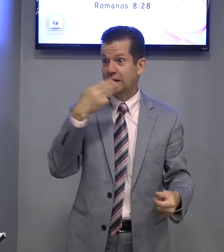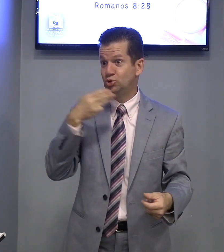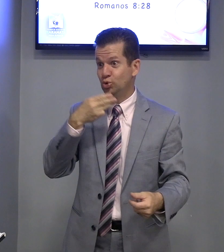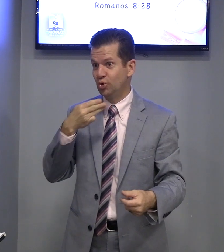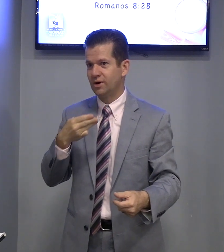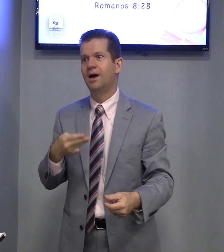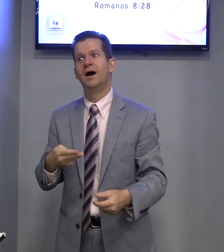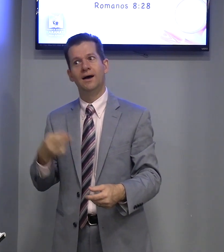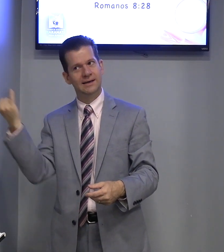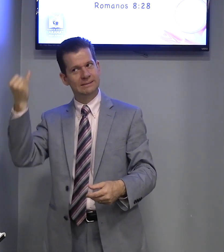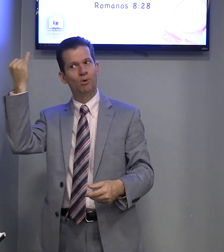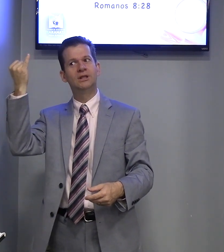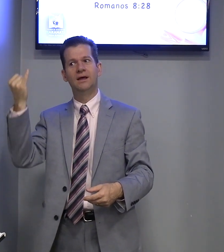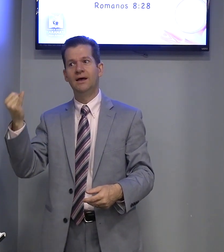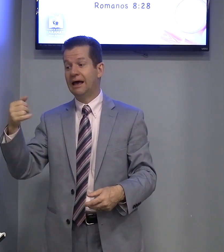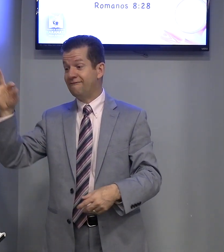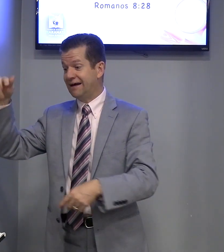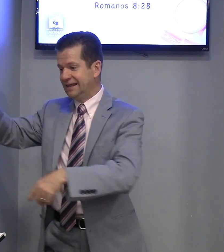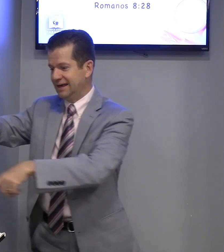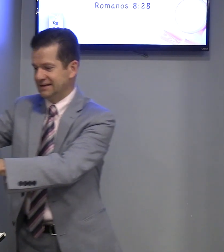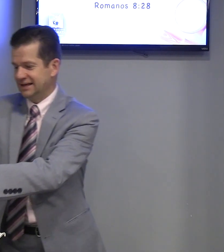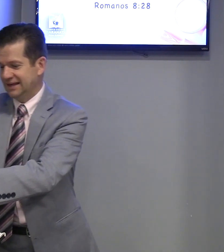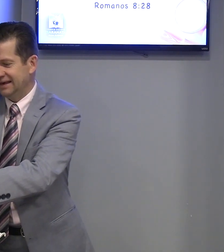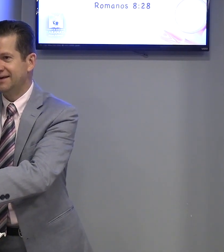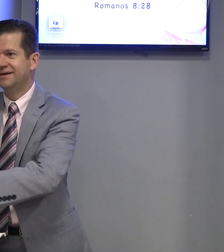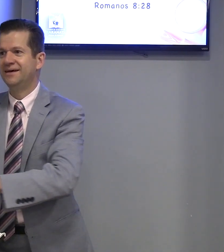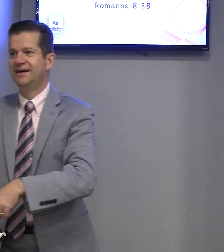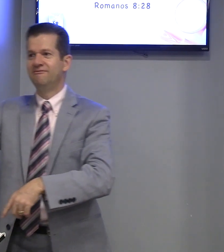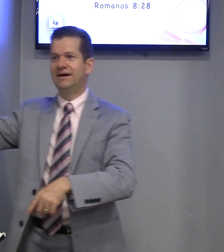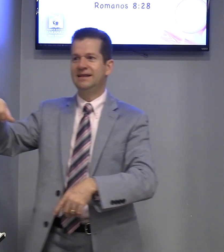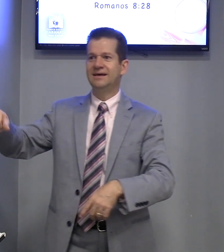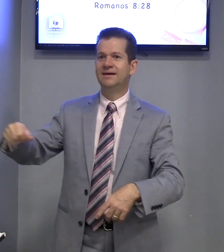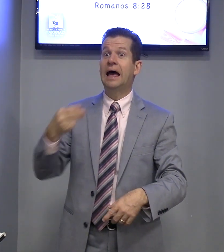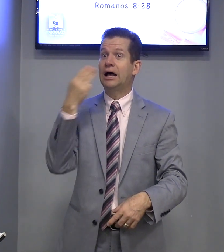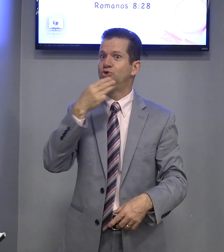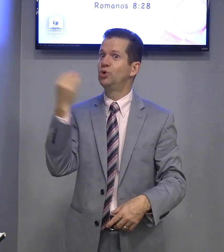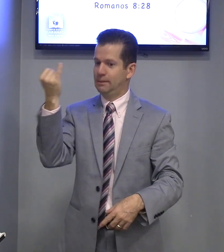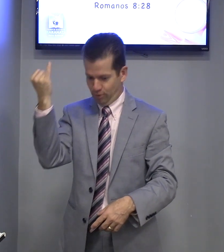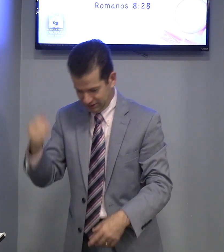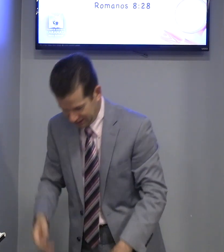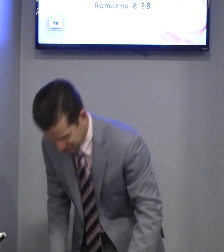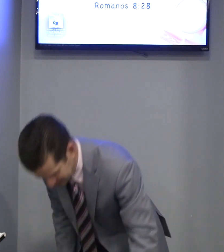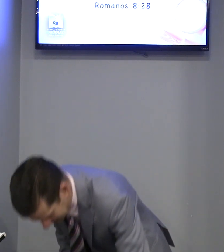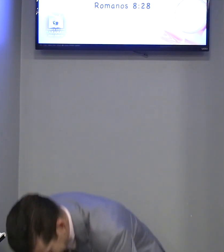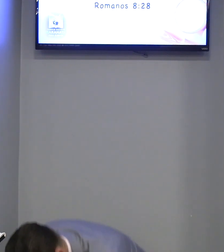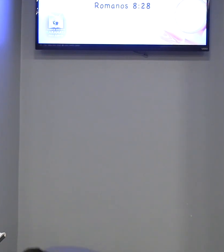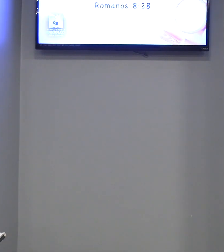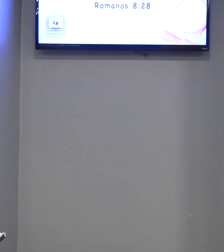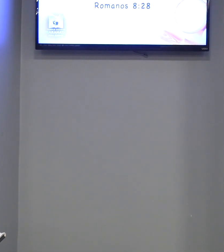Açúcar? Ah, é só. Farinha, é esse aqui. Farinha. Açúcar é importante, né? Açúcar.